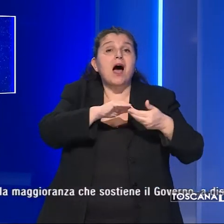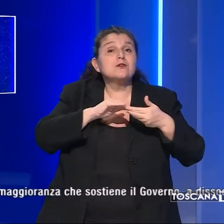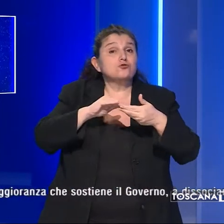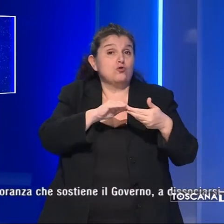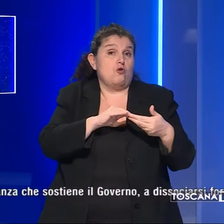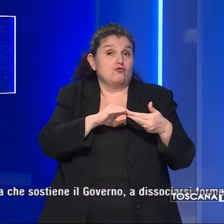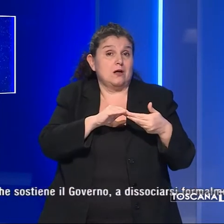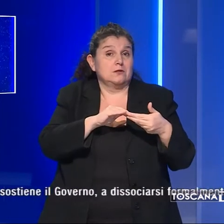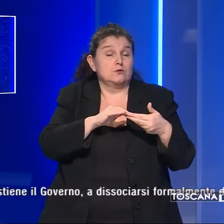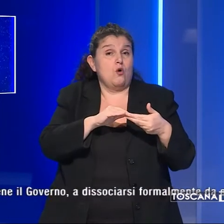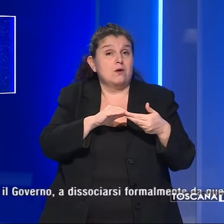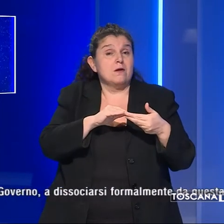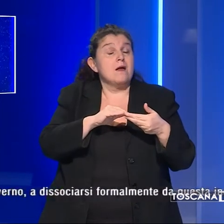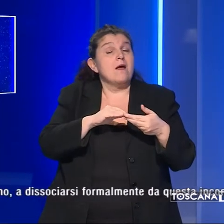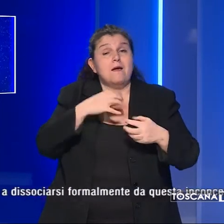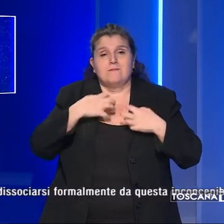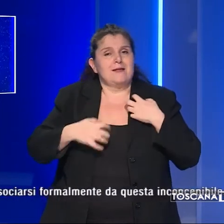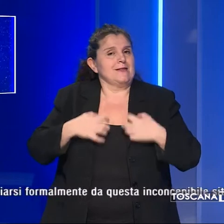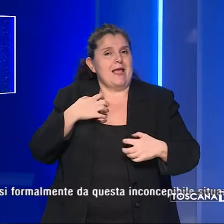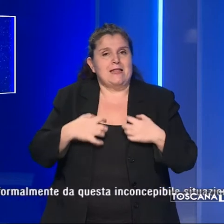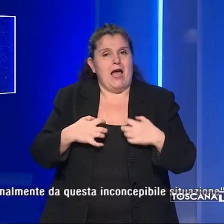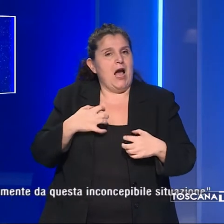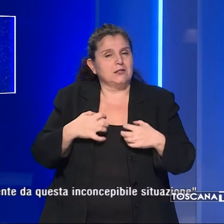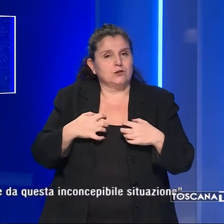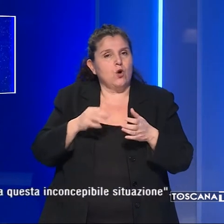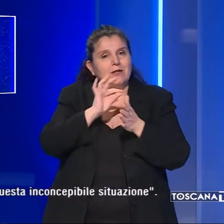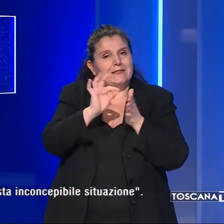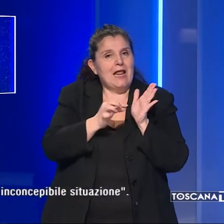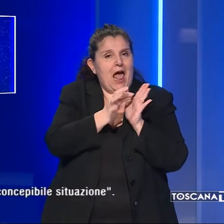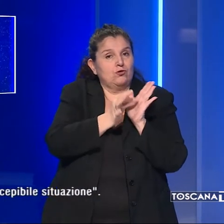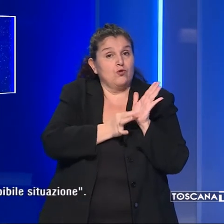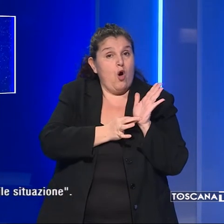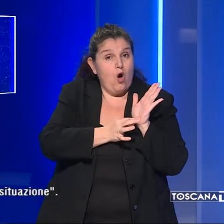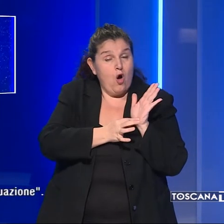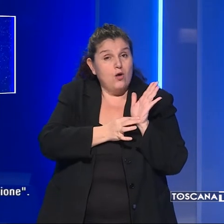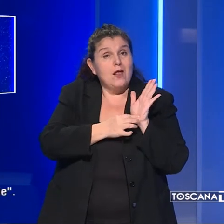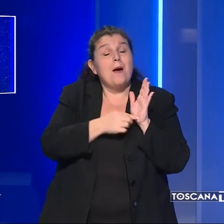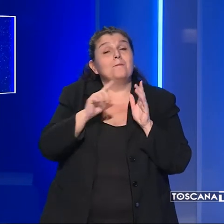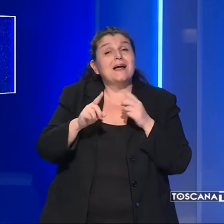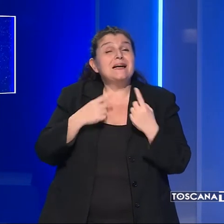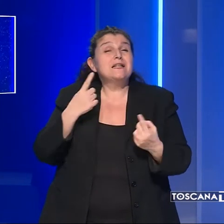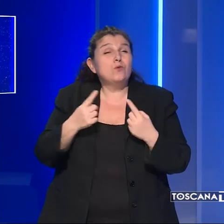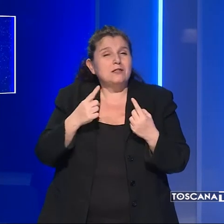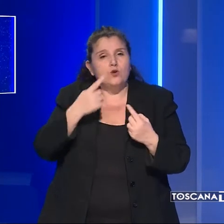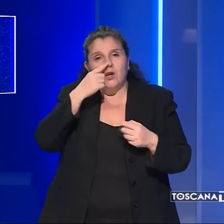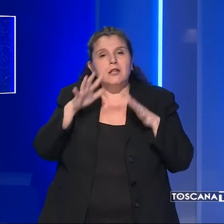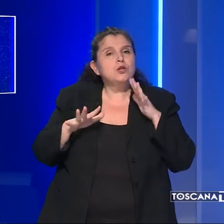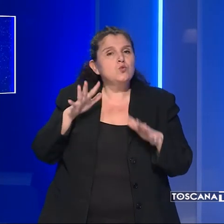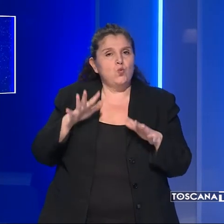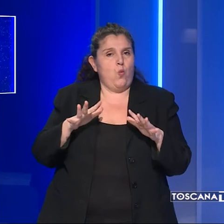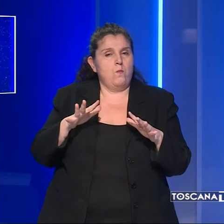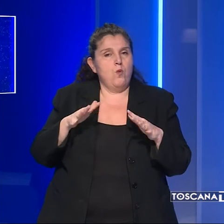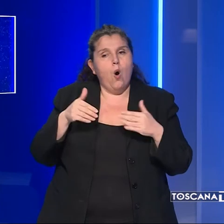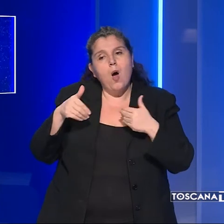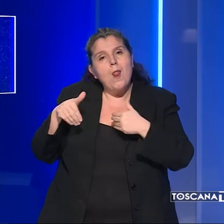dunque, manifesta la massima indignazione, si legge in una nota, per lo stato di incertezza in cui sono